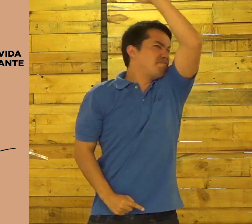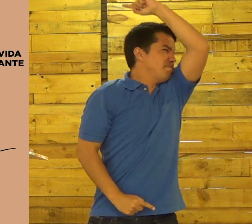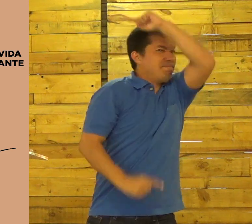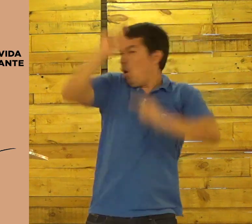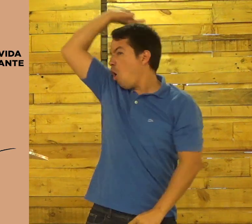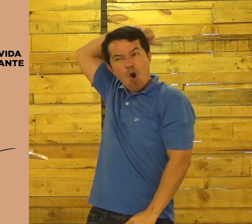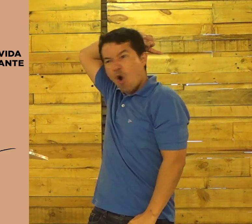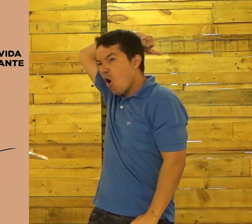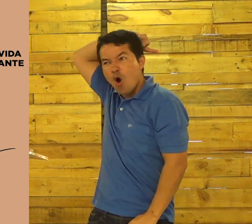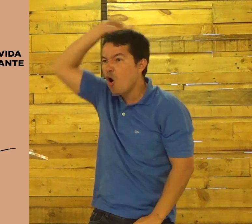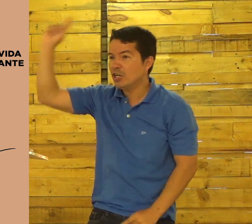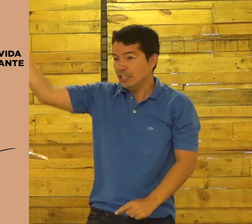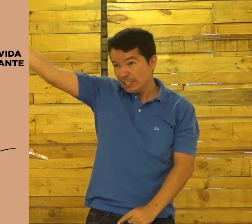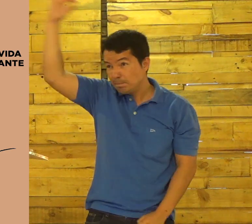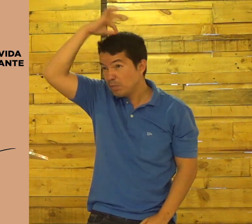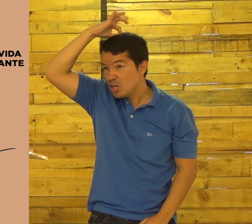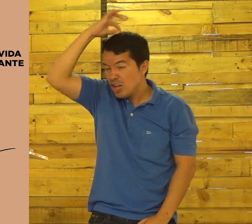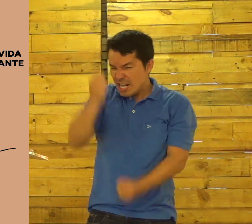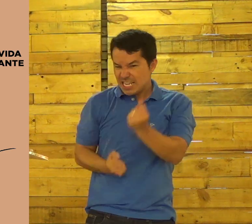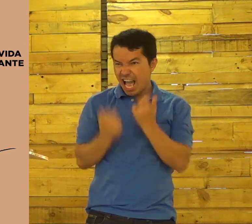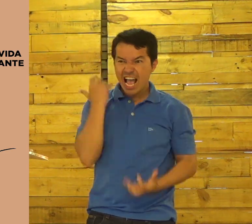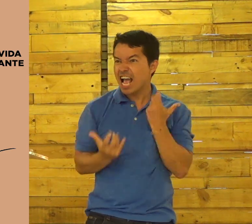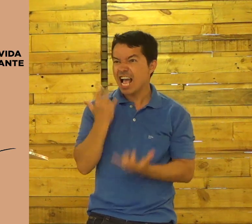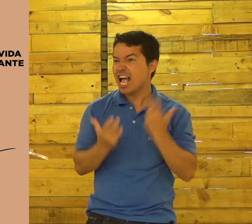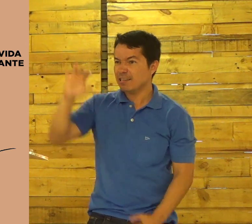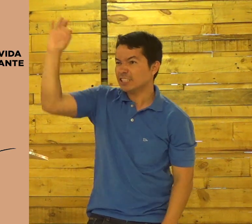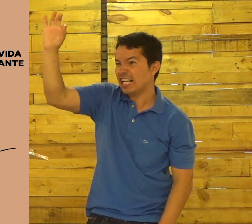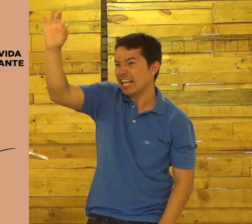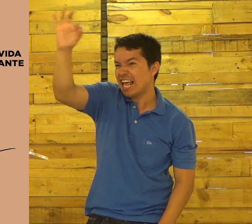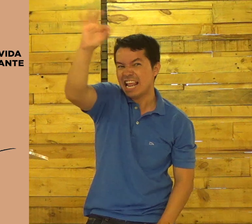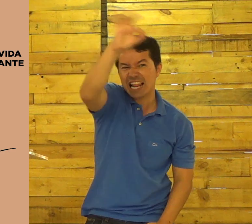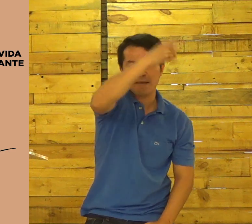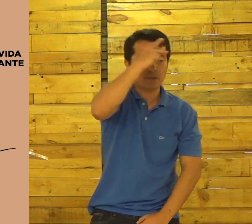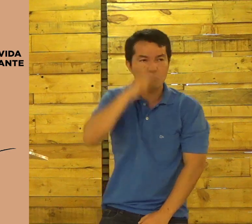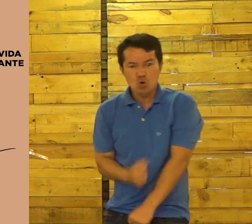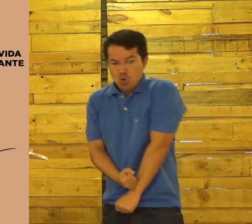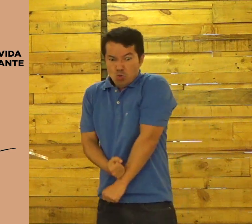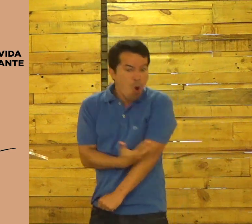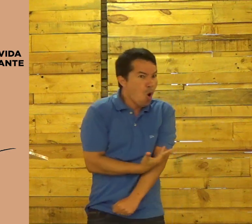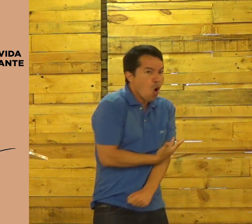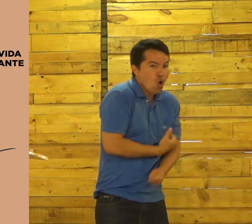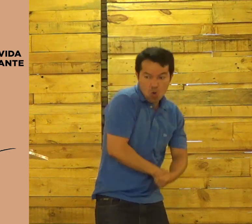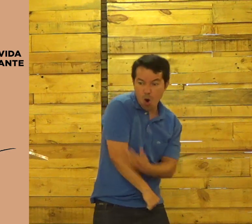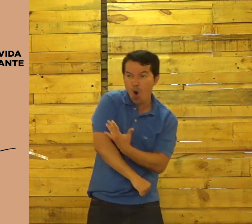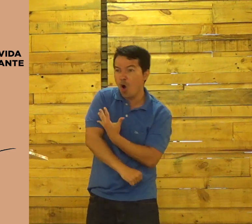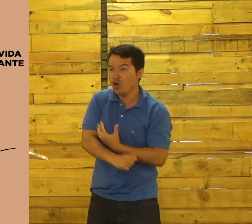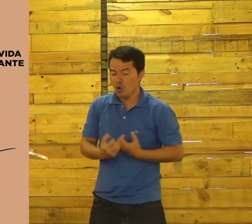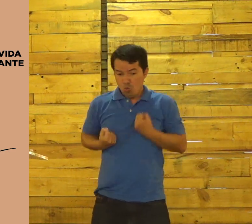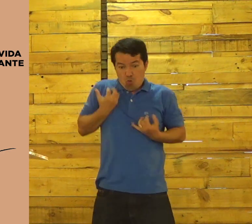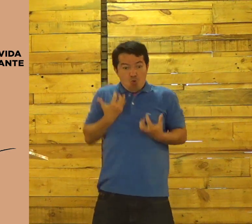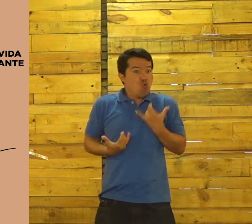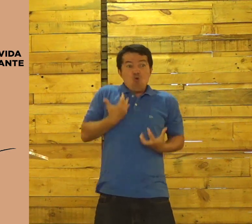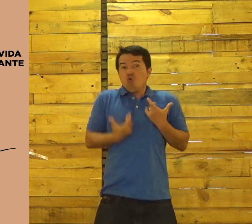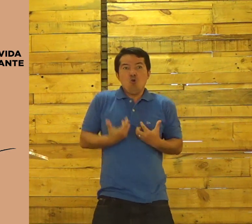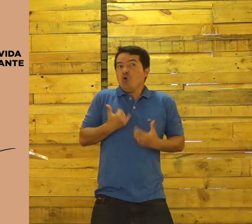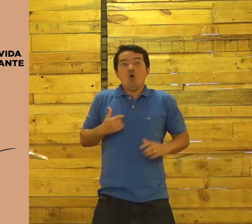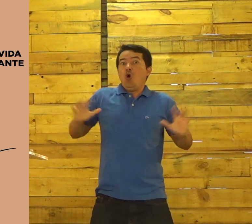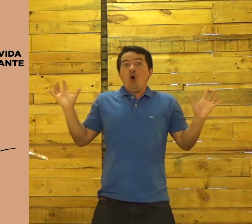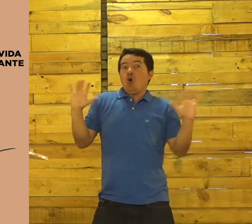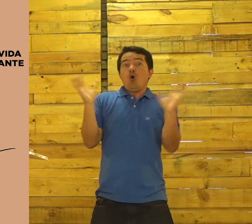cheia de poder. O Espírito Santo o encheu. E as pessoas foram tocadas.